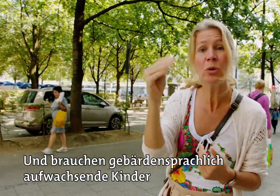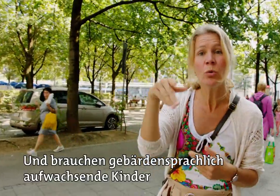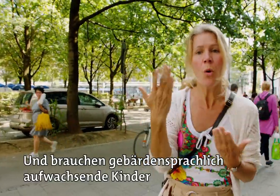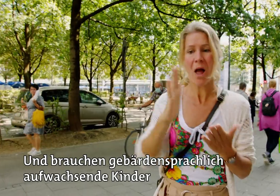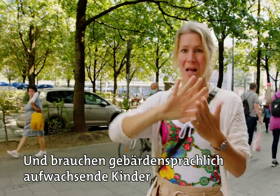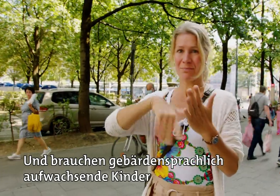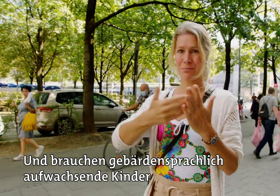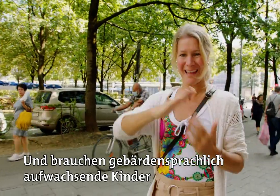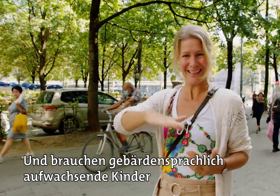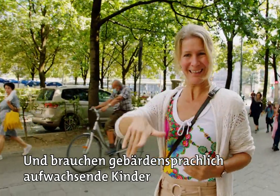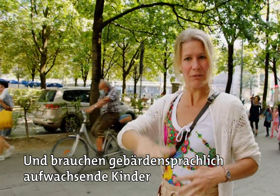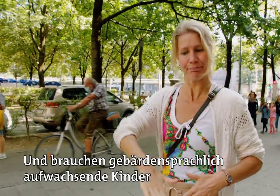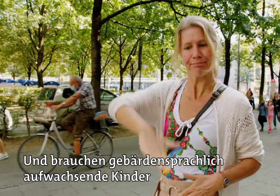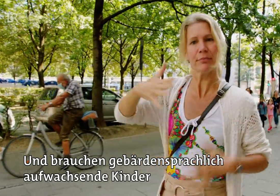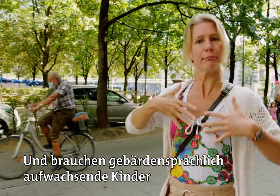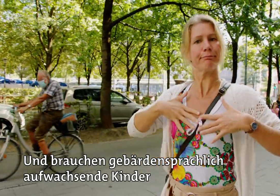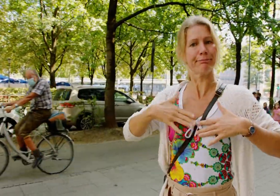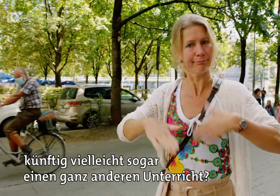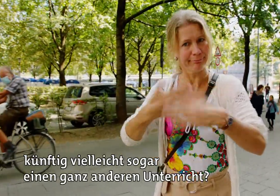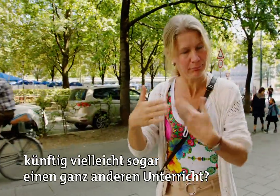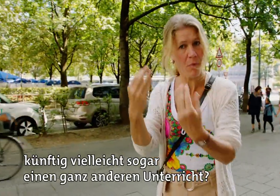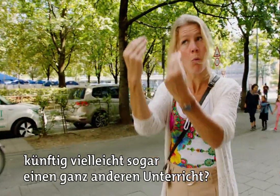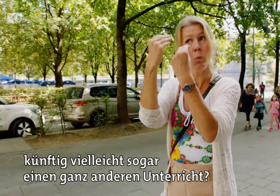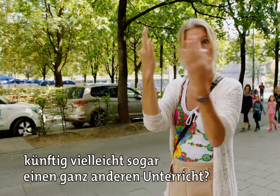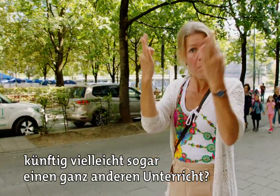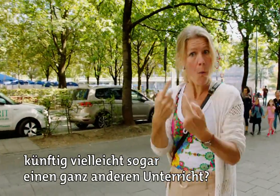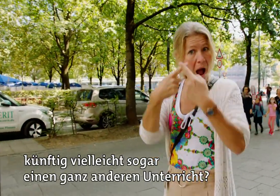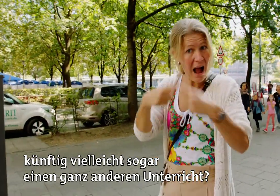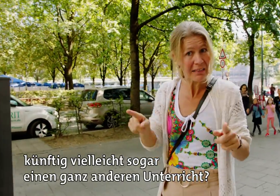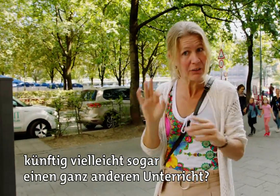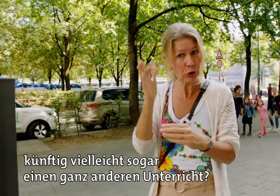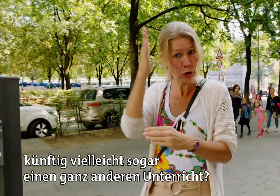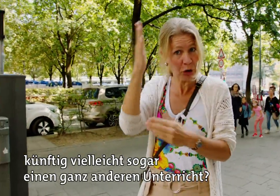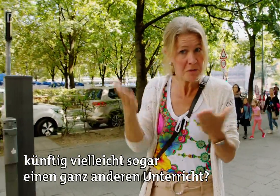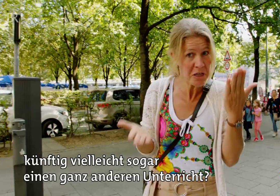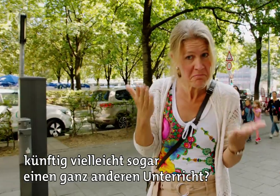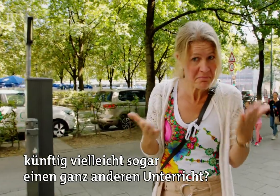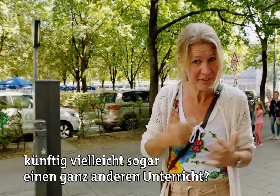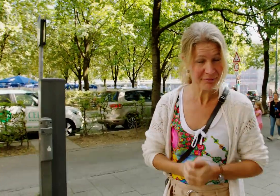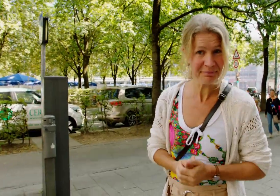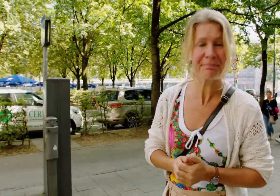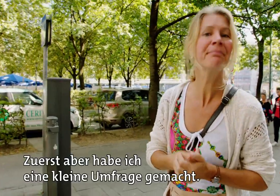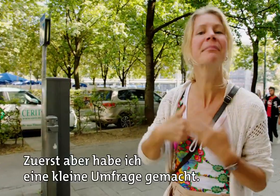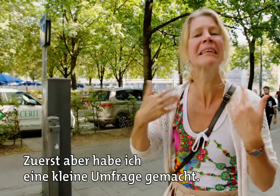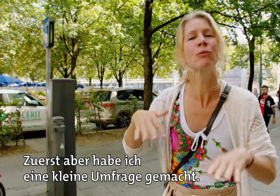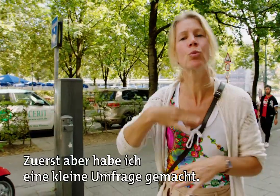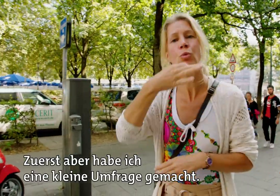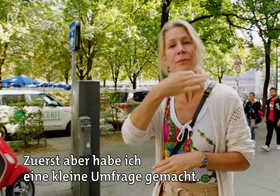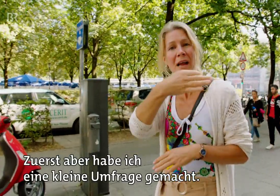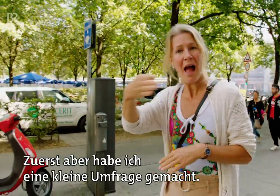brauchen gebärdensprachlich aufwachsende Kinder künftig vielleicht sogar einen ganz anderen Unterricht? Zuerst aber